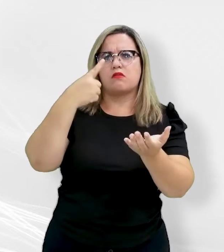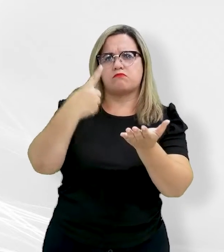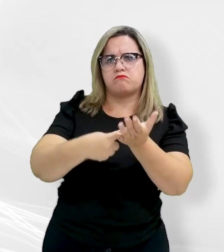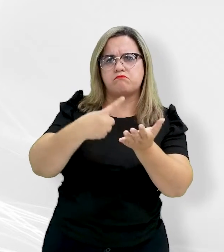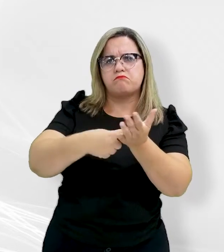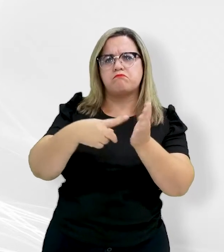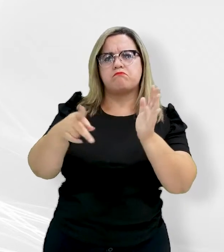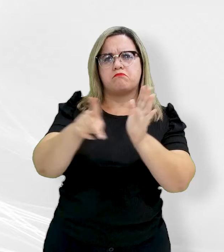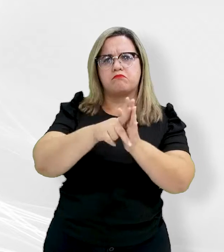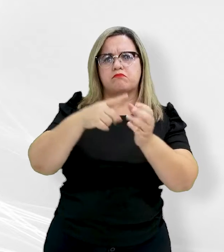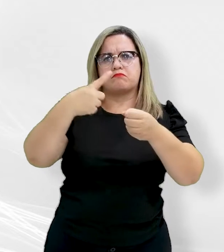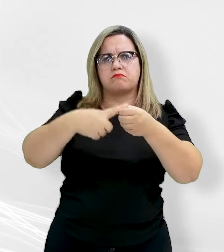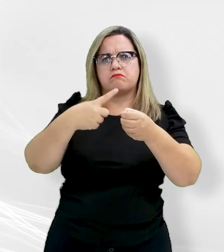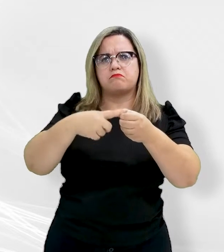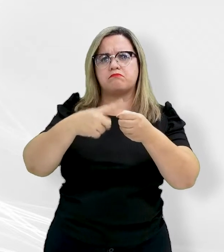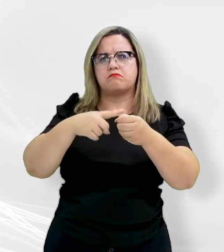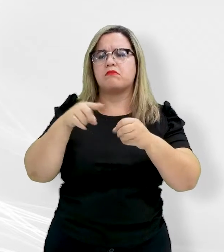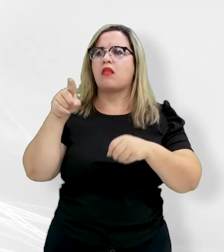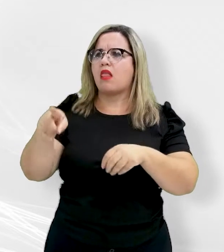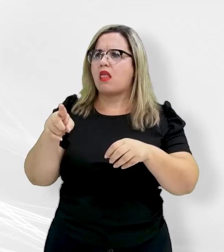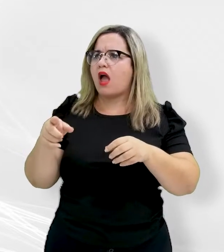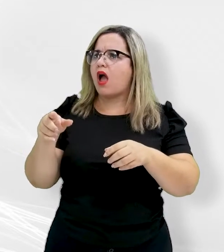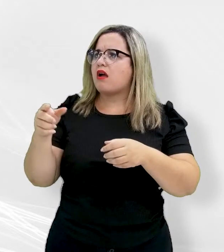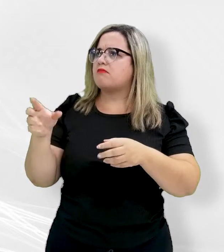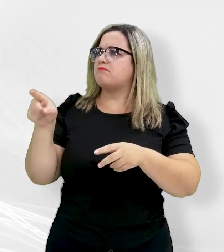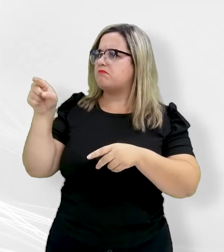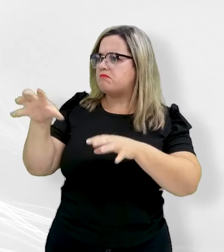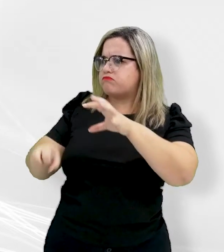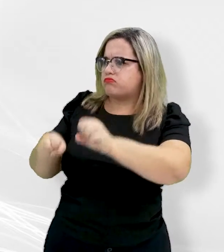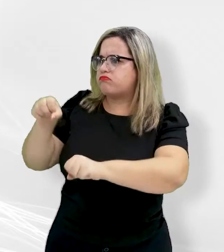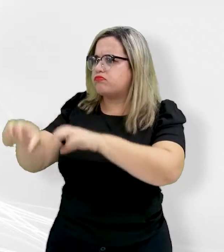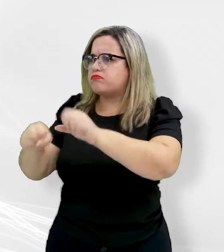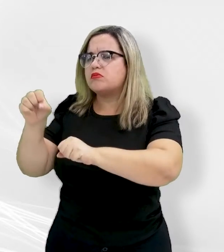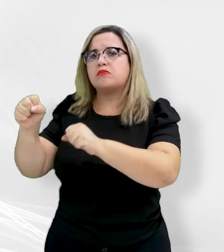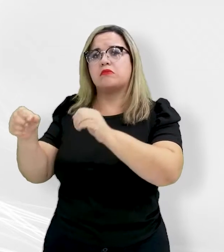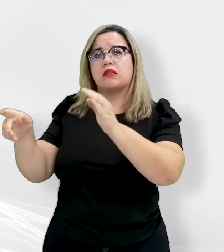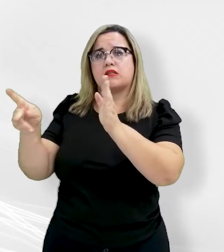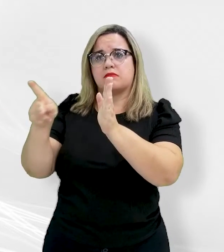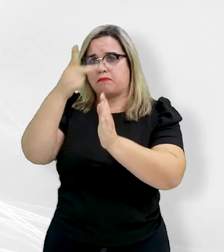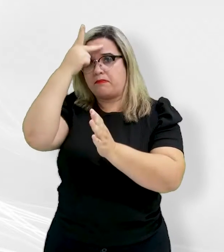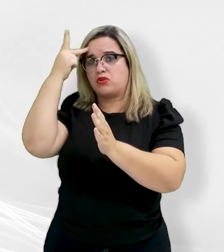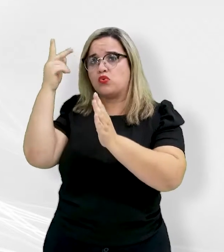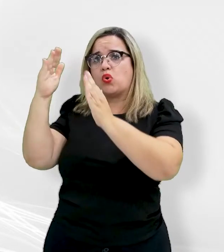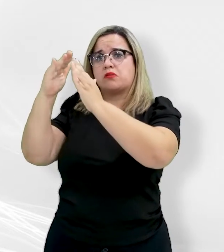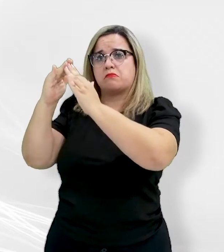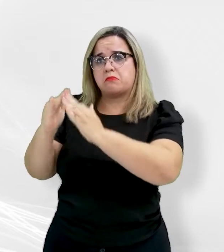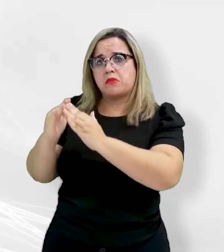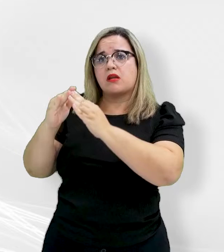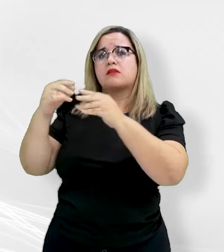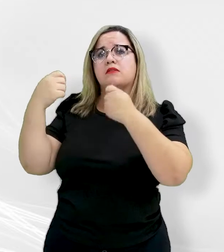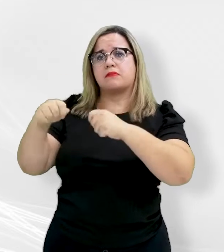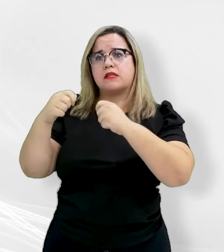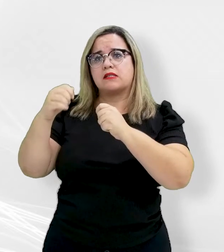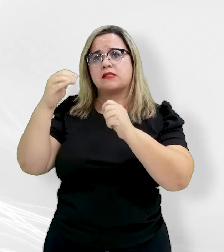manejado a ação de reintegração de posse da área, e os moradores que efetivamente deveriam ser atendidos pela Lei nº 13